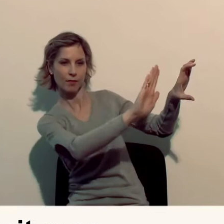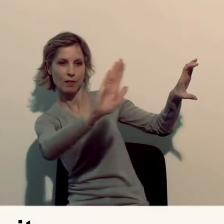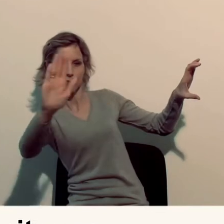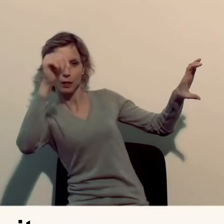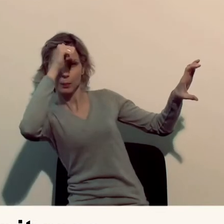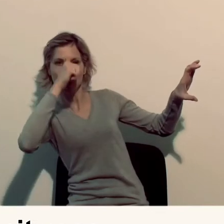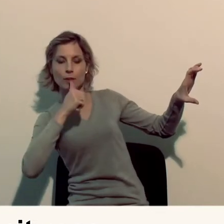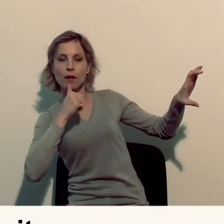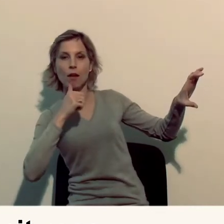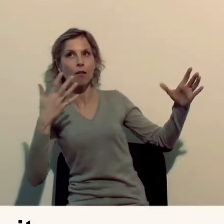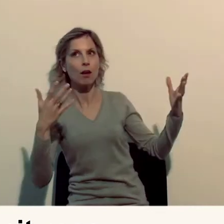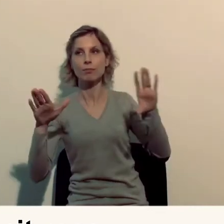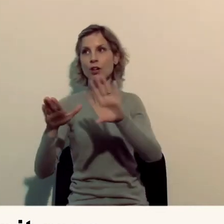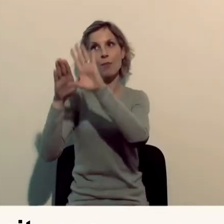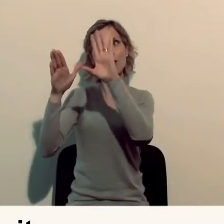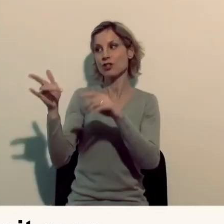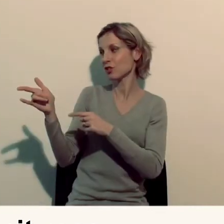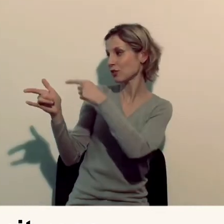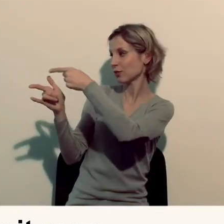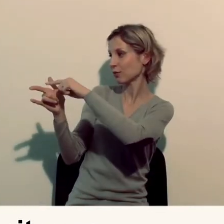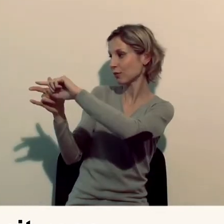les falaises de granit rose des côtes bretonnes.